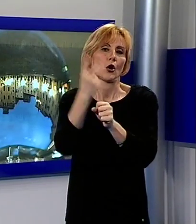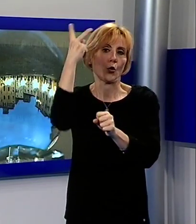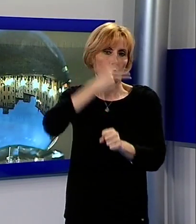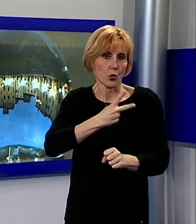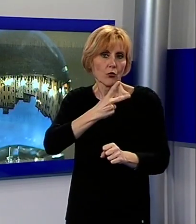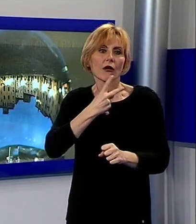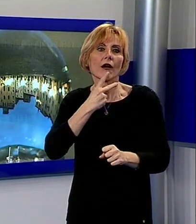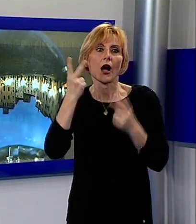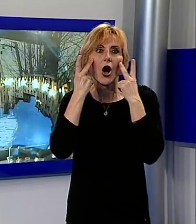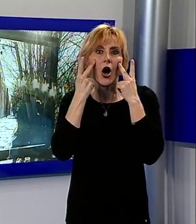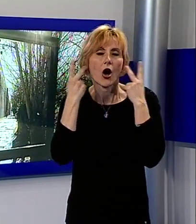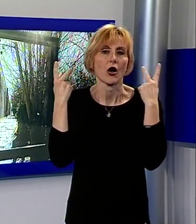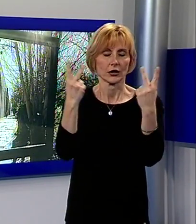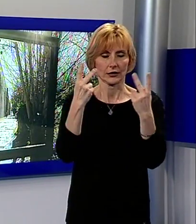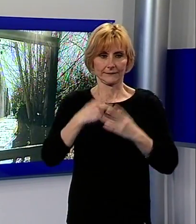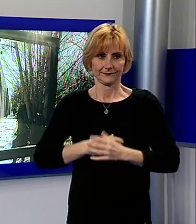Lucca con i propri occhi.